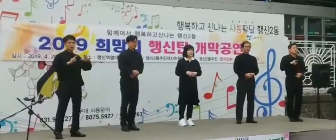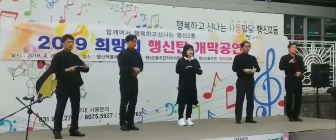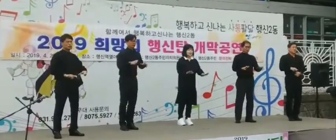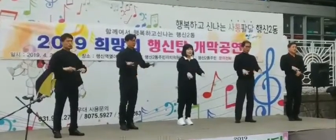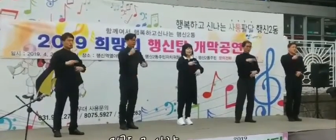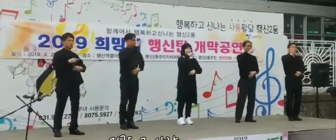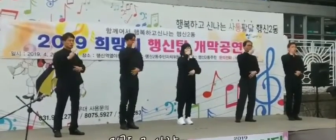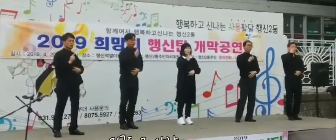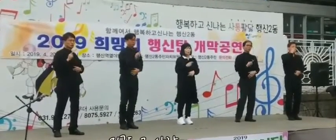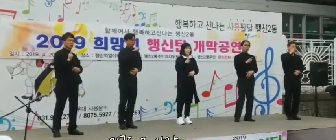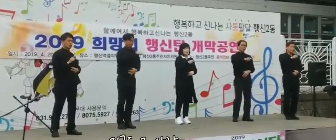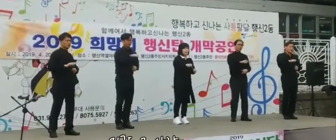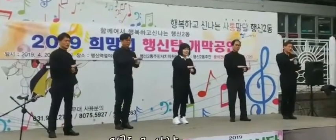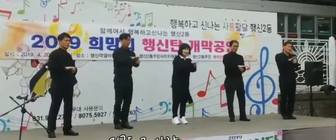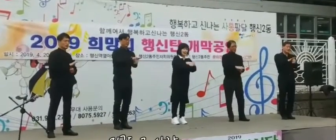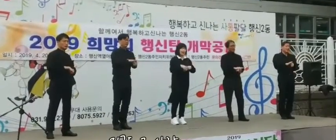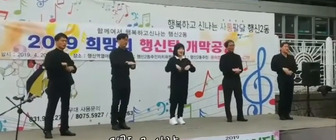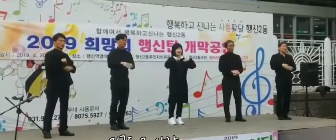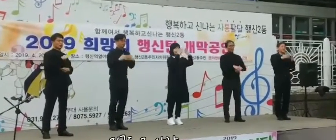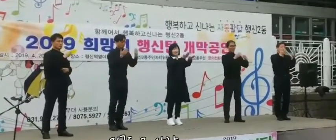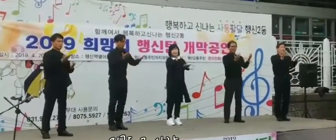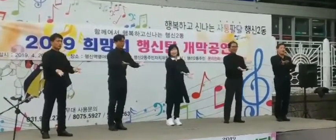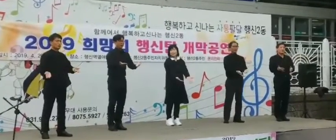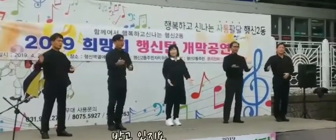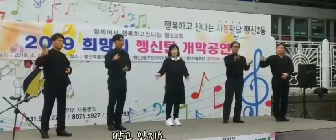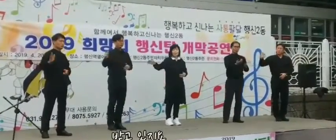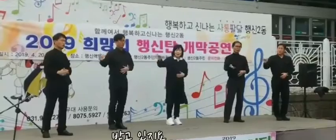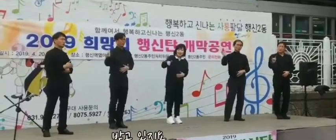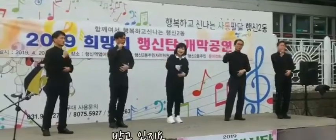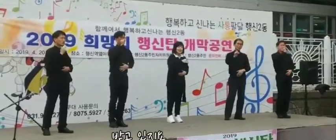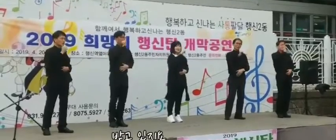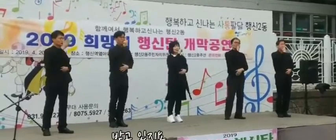지금도 그 사람 받고 있지요